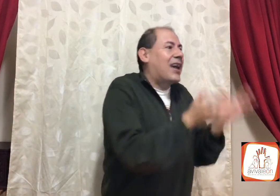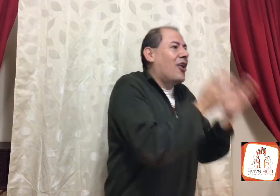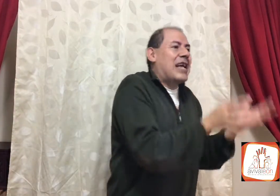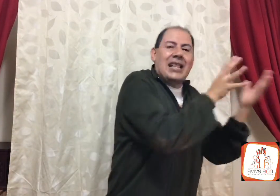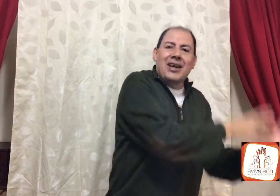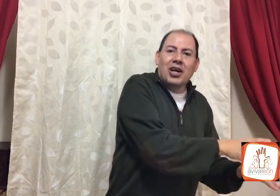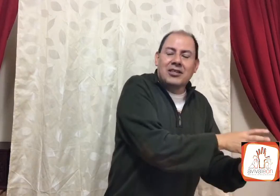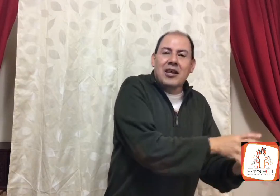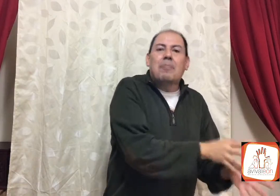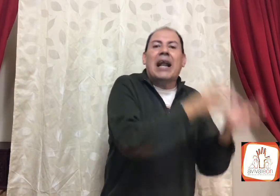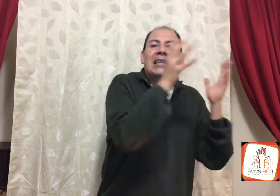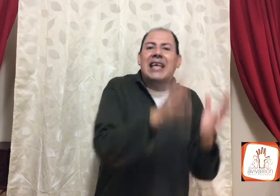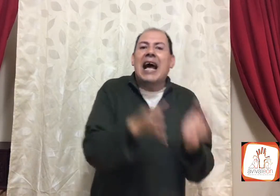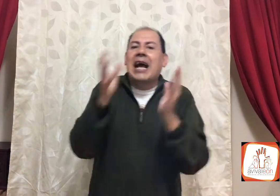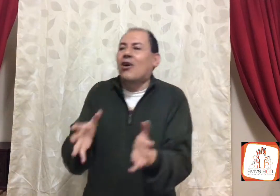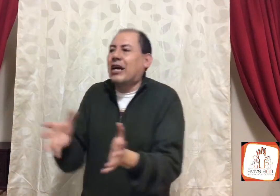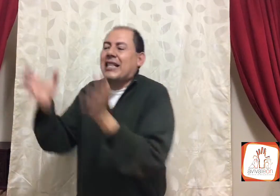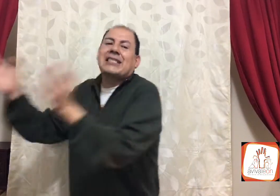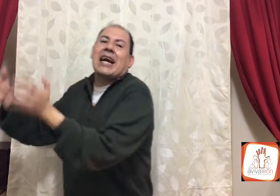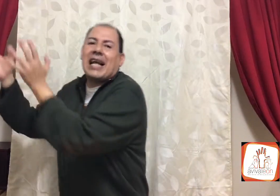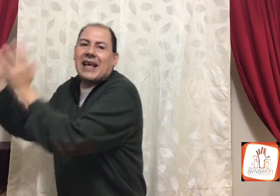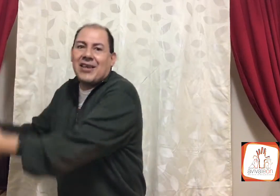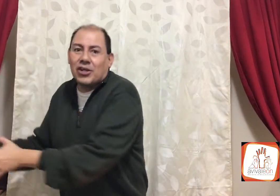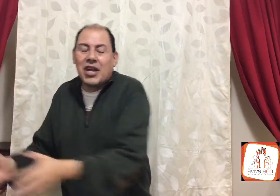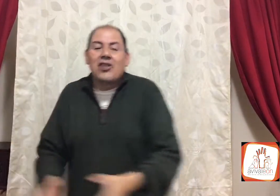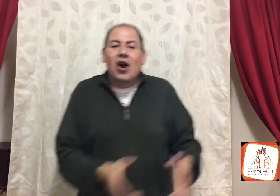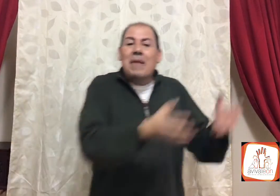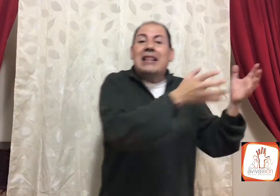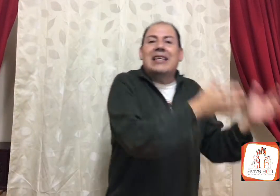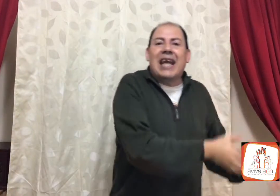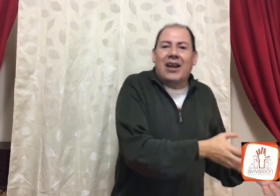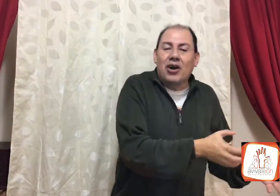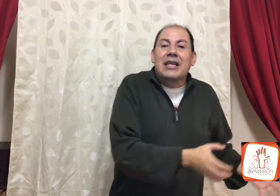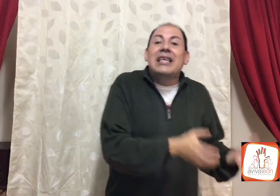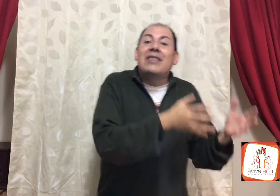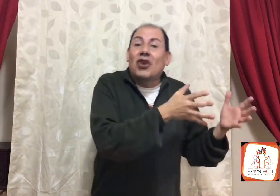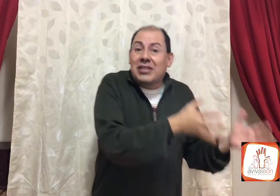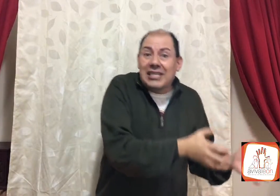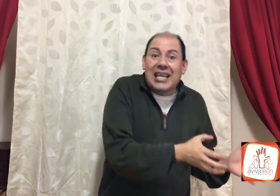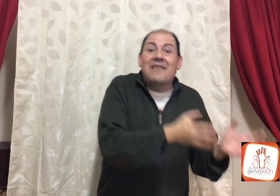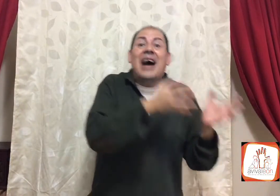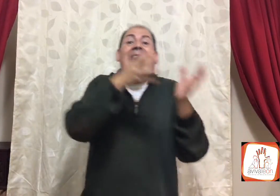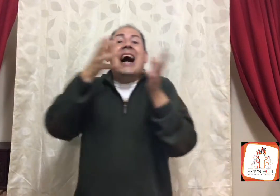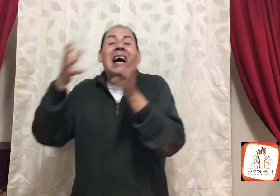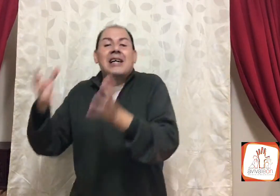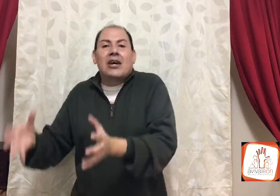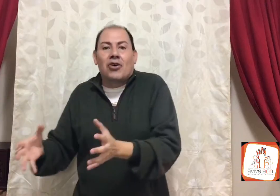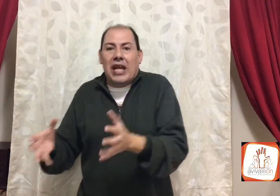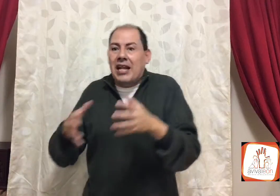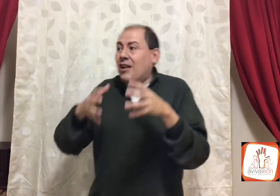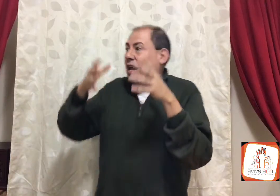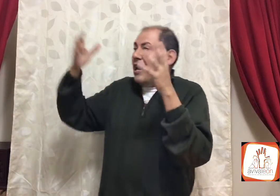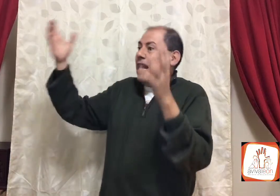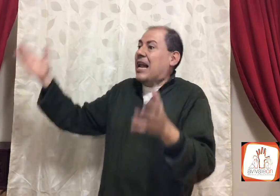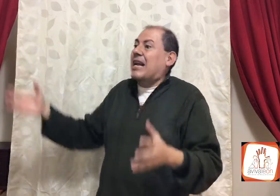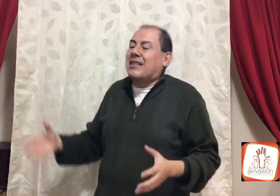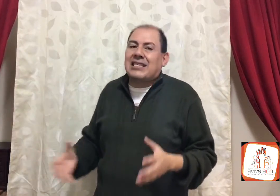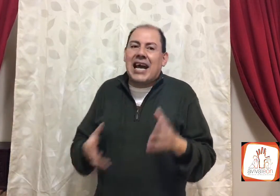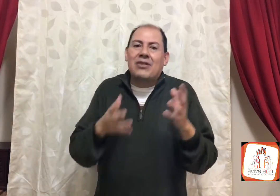gloria a Dios, para hacer algo que desagrada a Dios. Toma el dinero, y entonces se va, con el artesano,